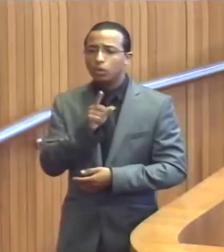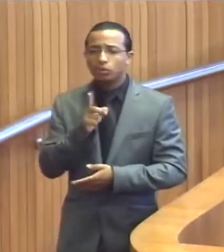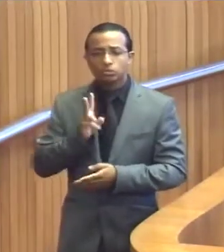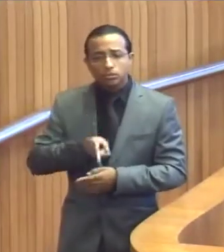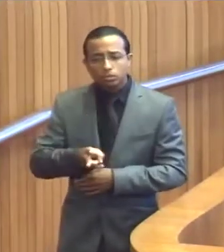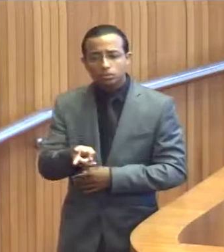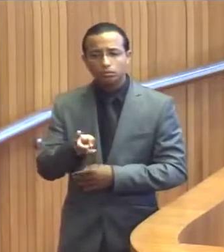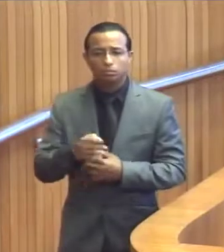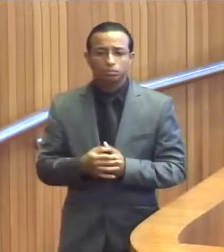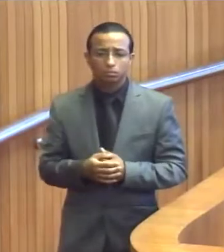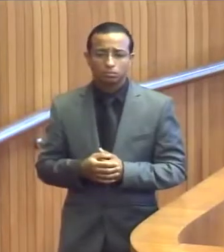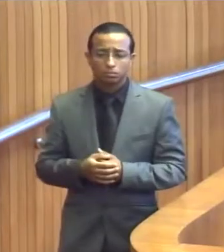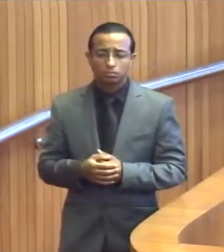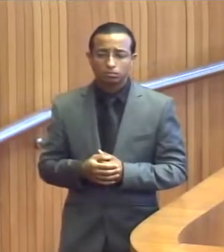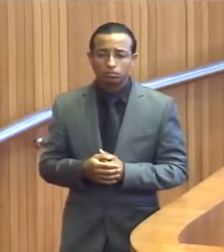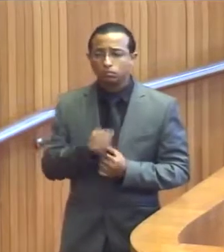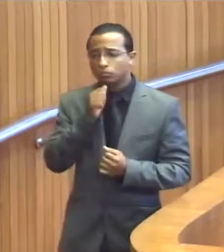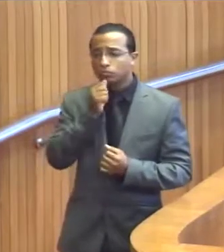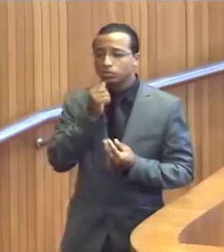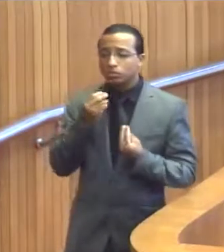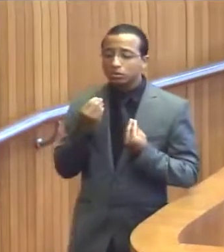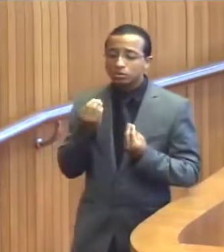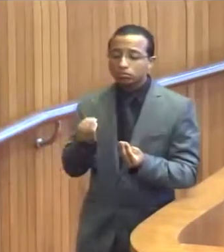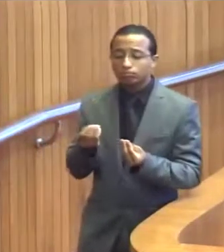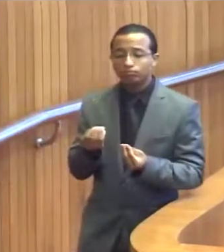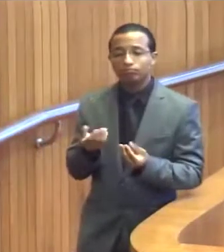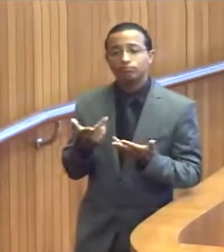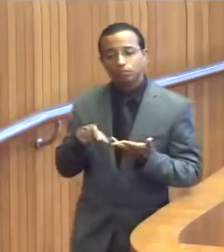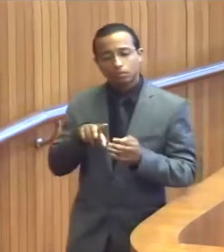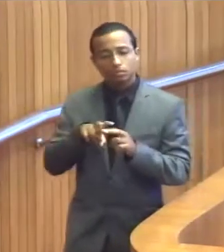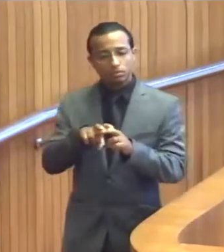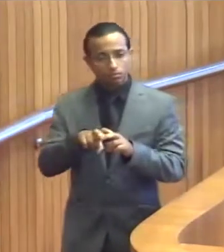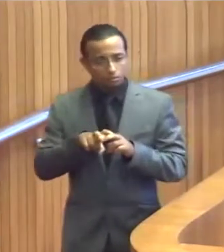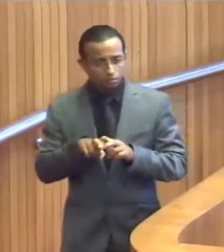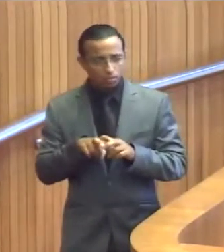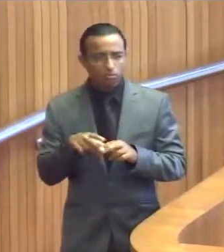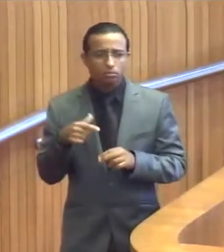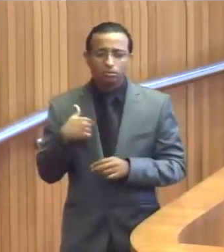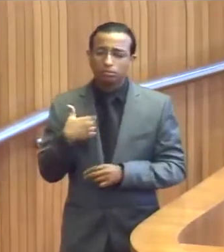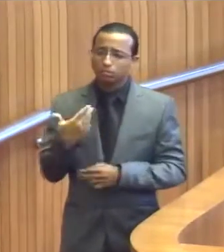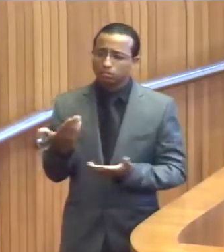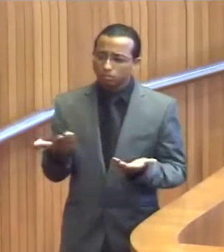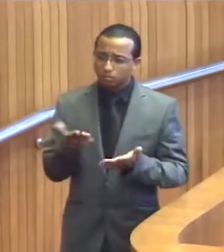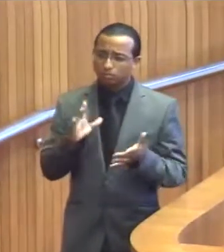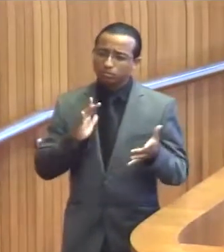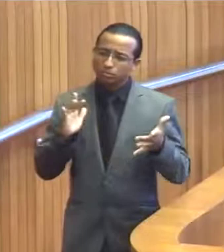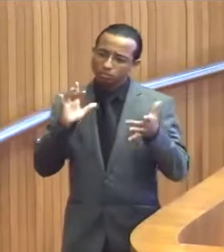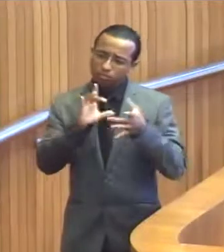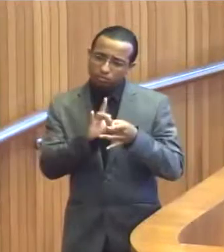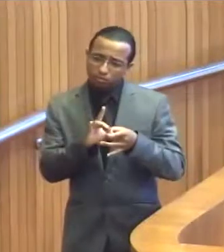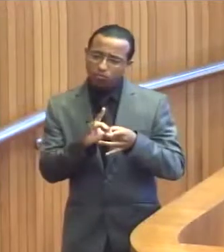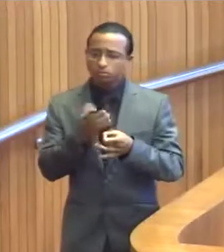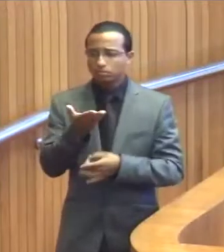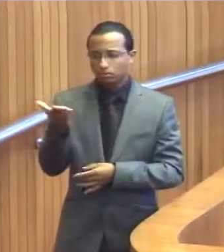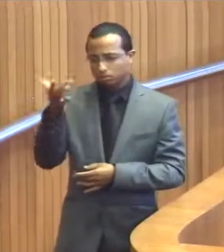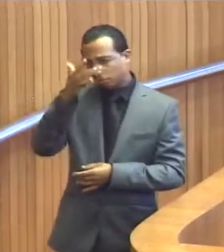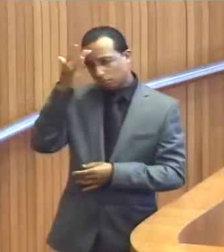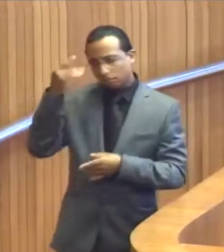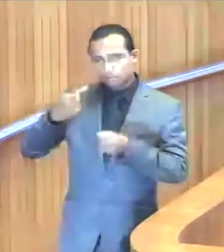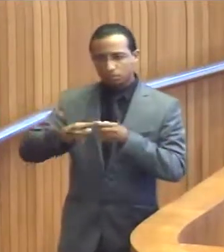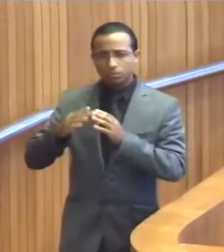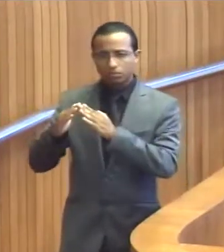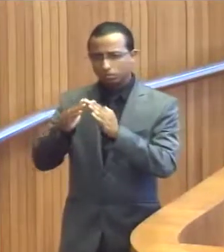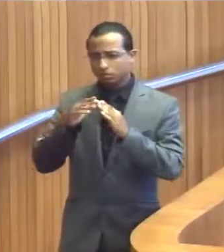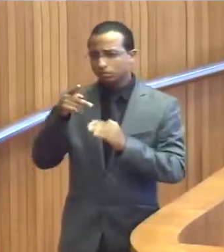sequência e não conseguiu oferecer o seu resultado. Então, por essa razão, eu quero me solidarizar com o povo de Pedro do